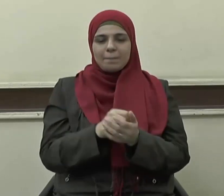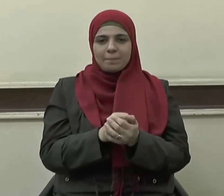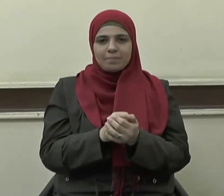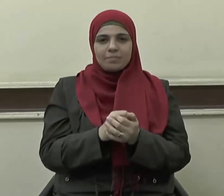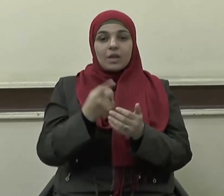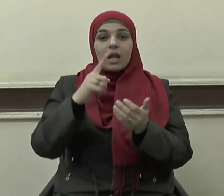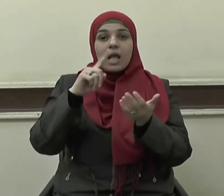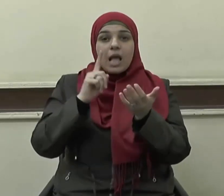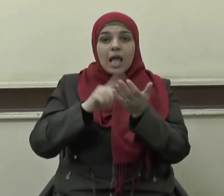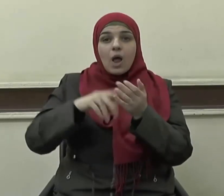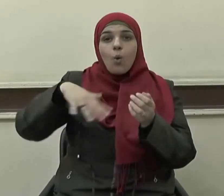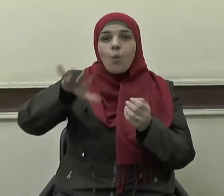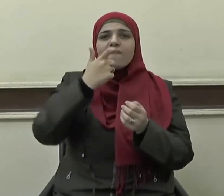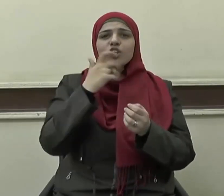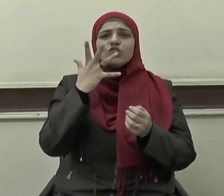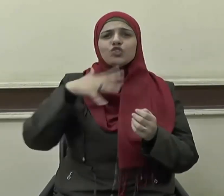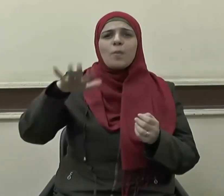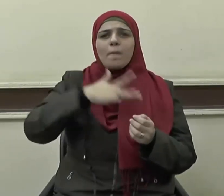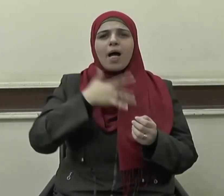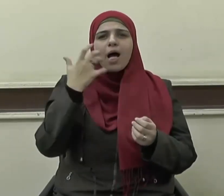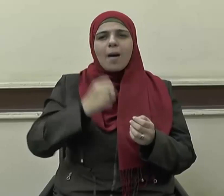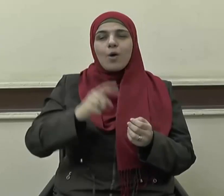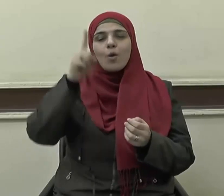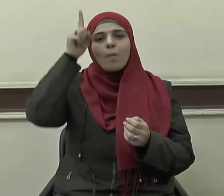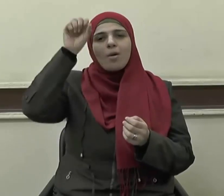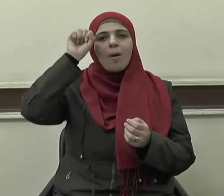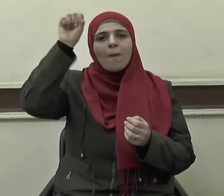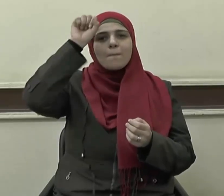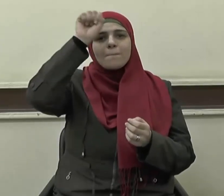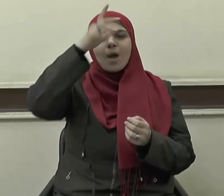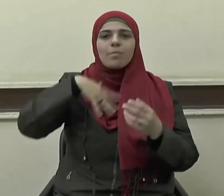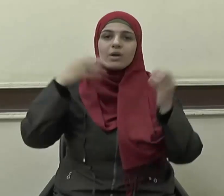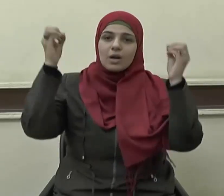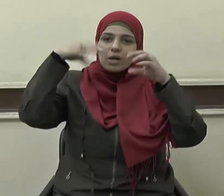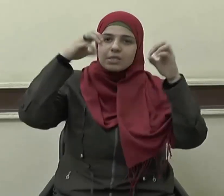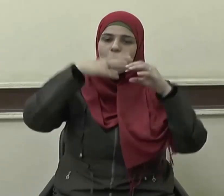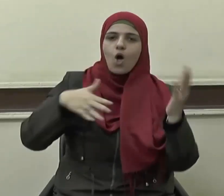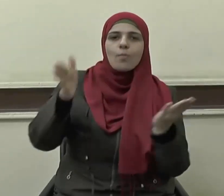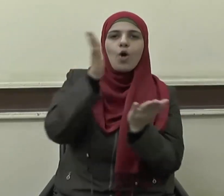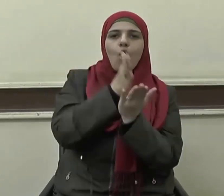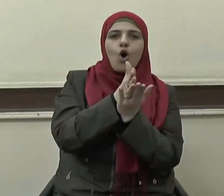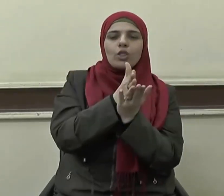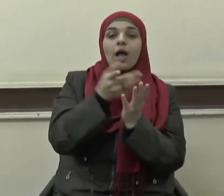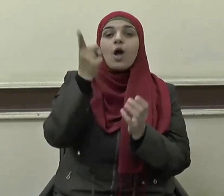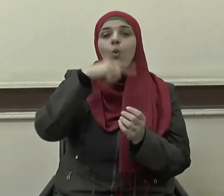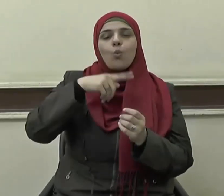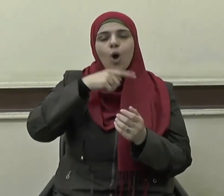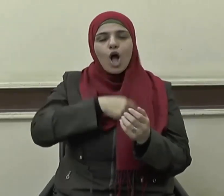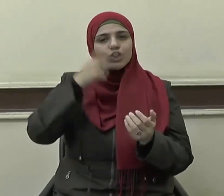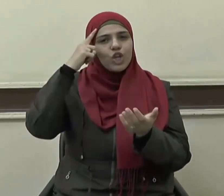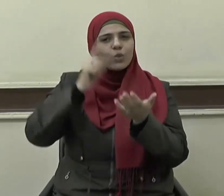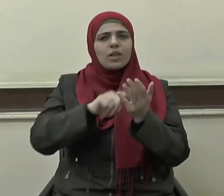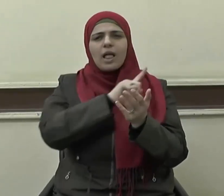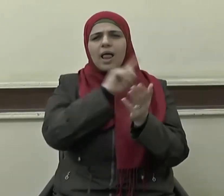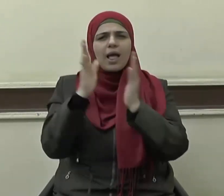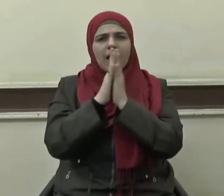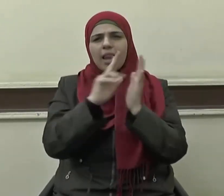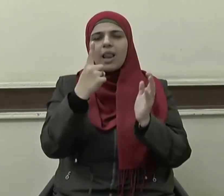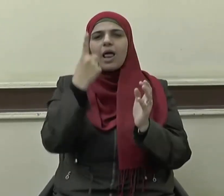إنهم فتية آمنوا بربهم وزدناهم هدى وأشهد أن لا إله إلا الله وحده لا